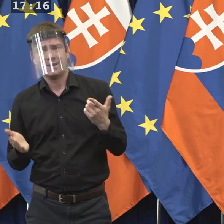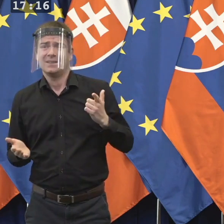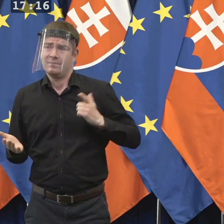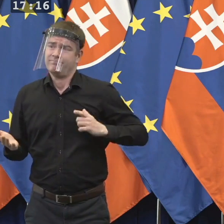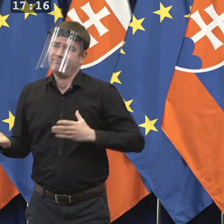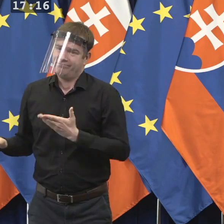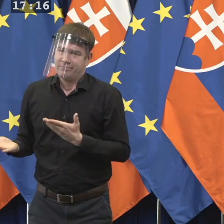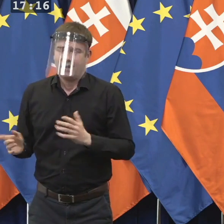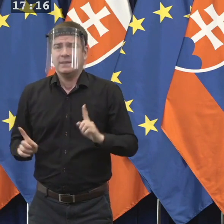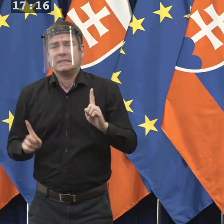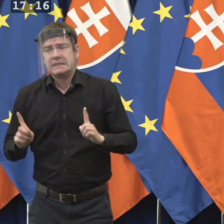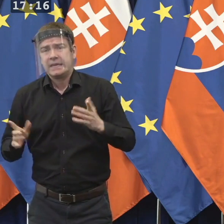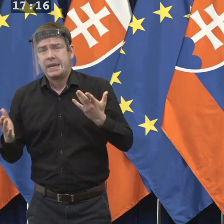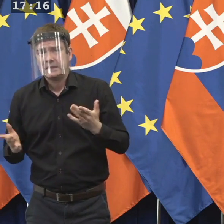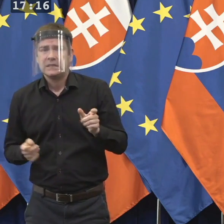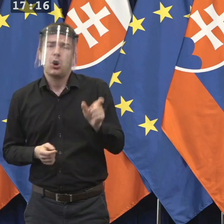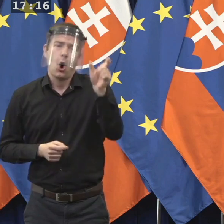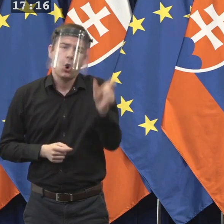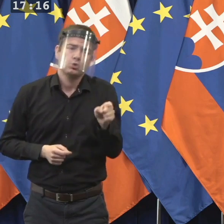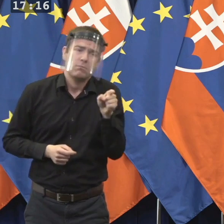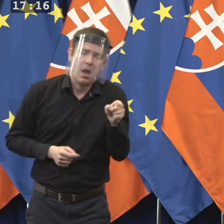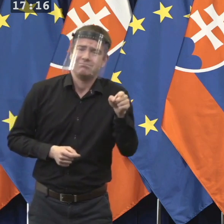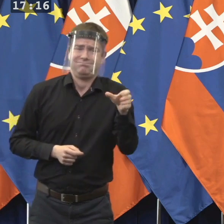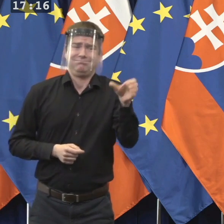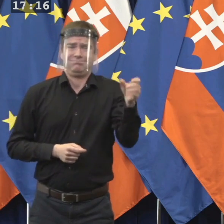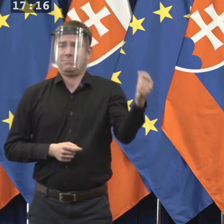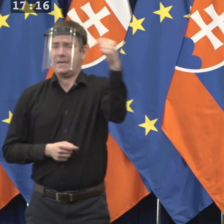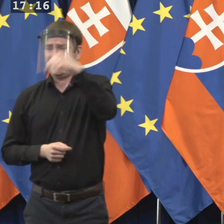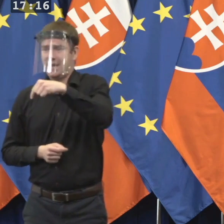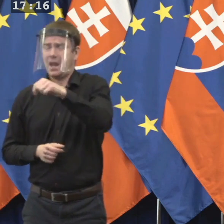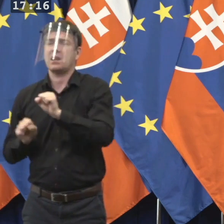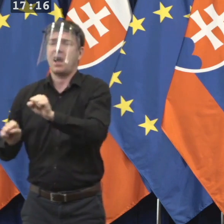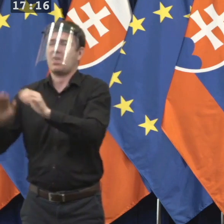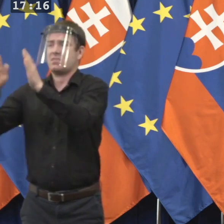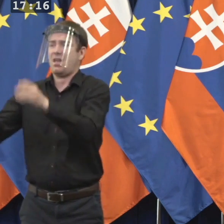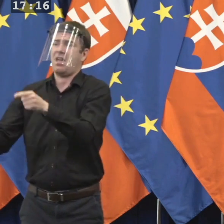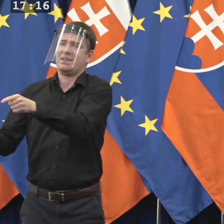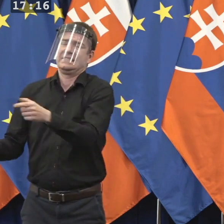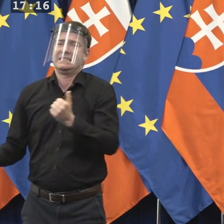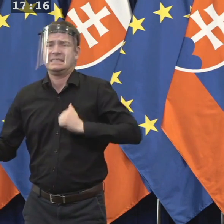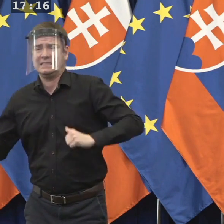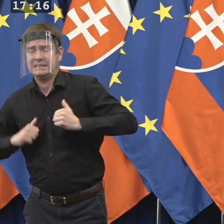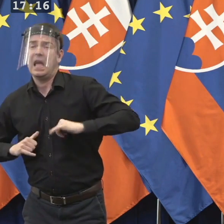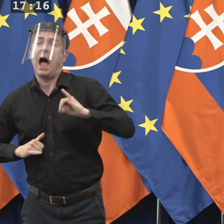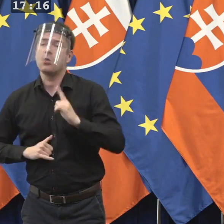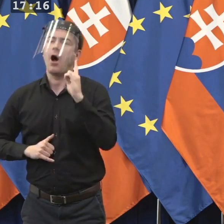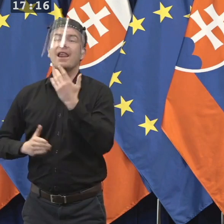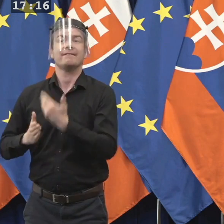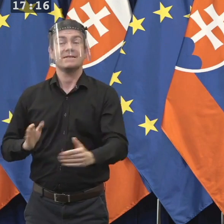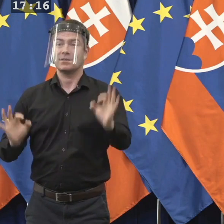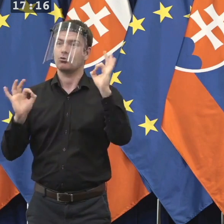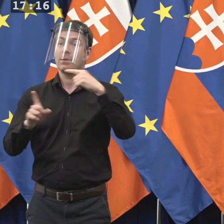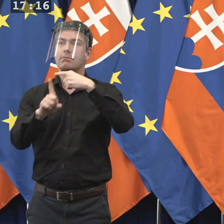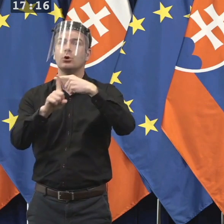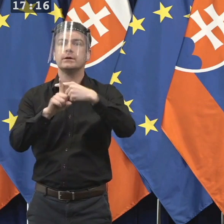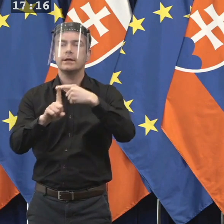to obeď, dodržiava tie pravidlá, ale tá obeď prináša zase zároveň výsledky. Vidíme, že včera sme mali za posledných x